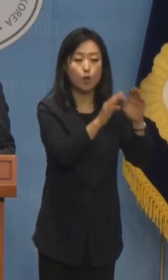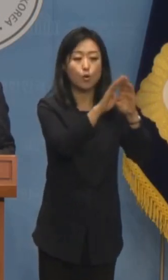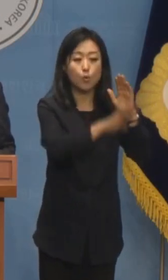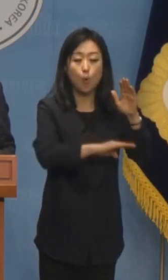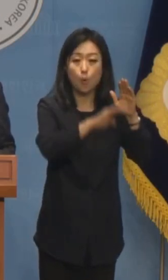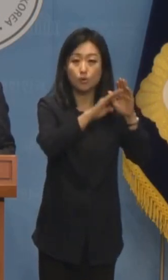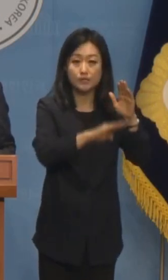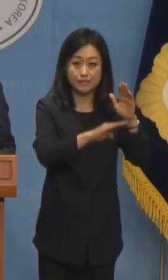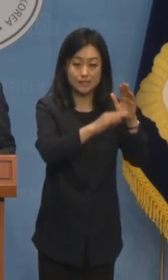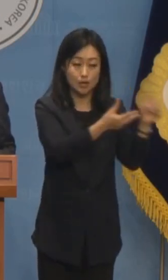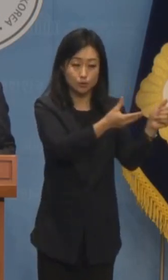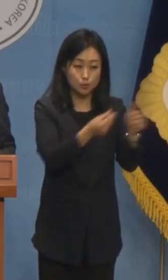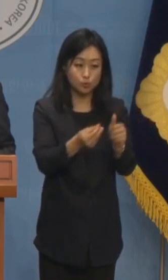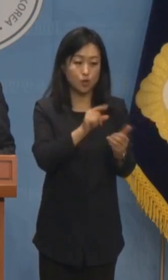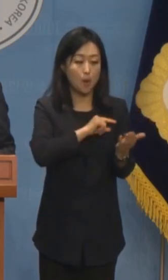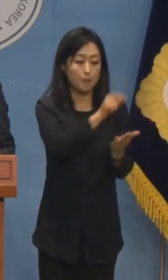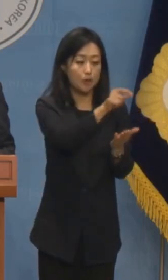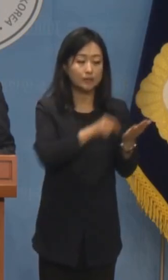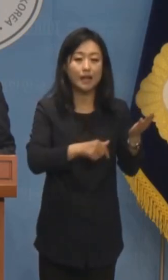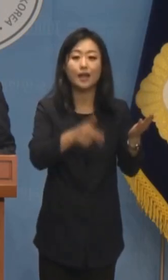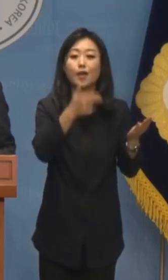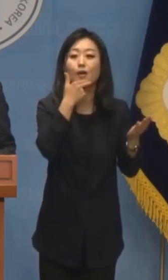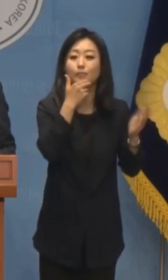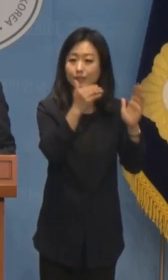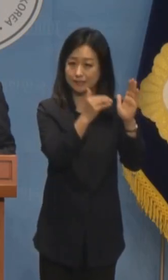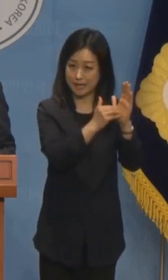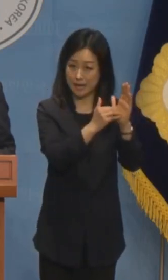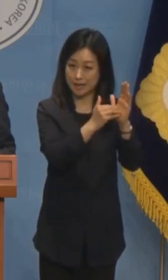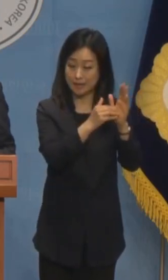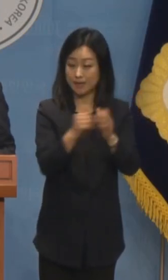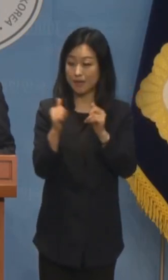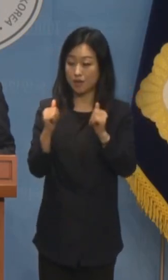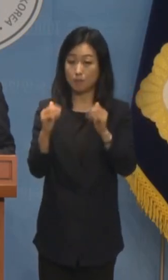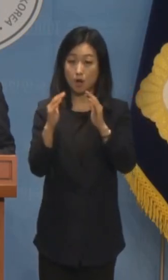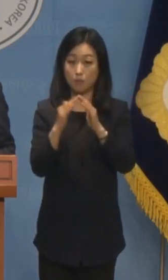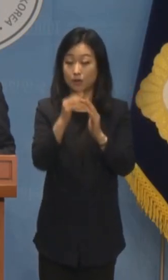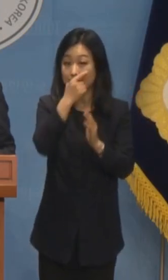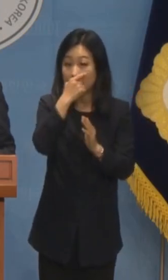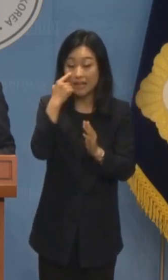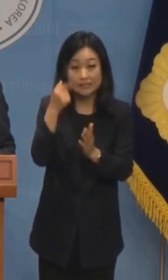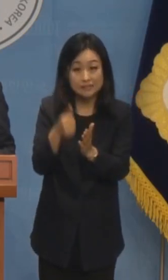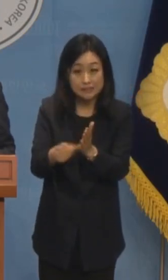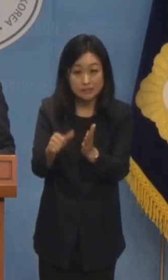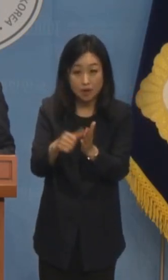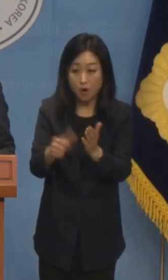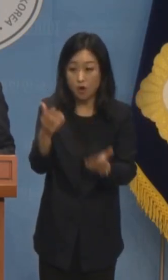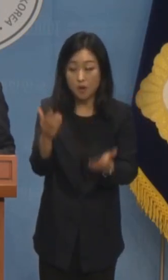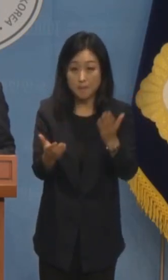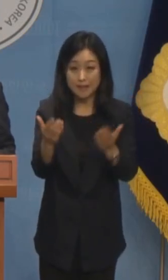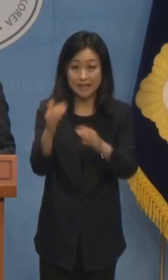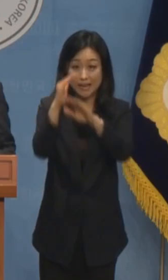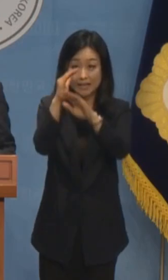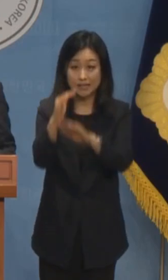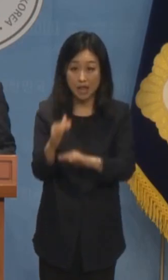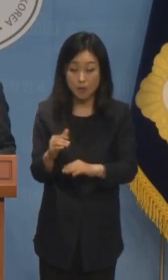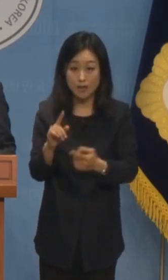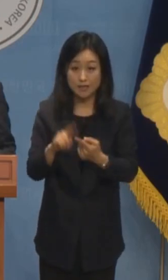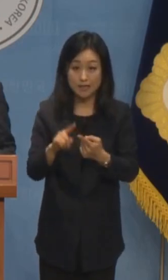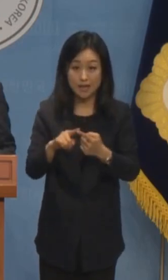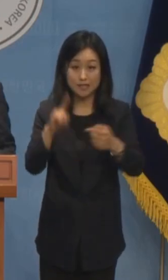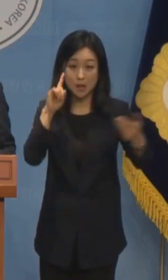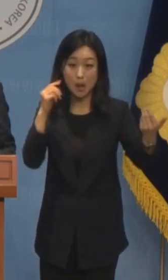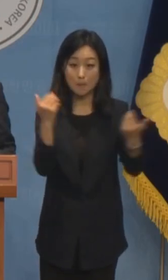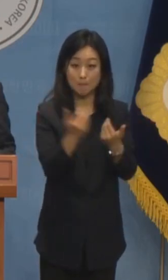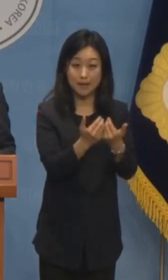초청 명단에 없었다면서 법원이 증거와 법리에 따라 판결한 내용을 정면으로